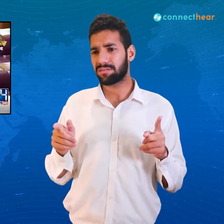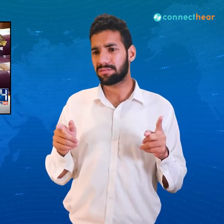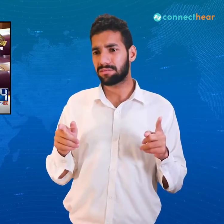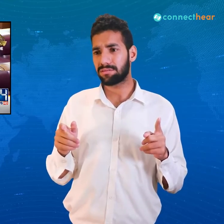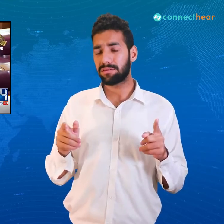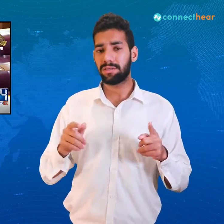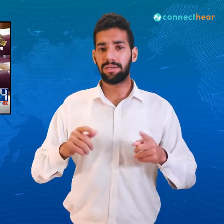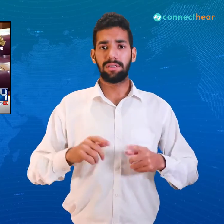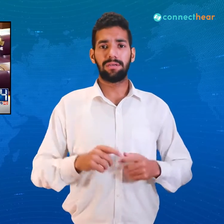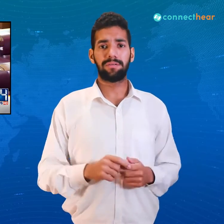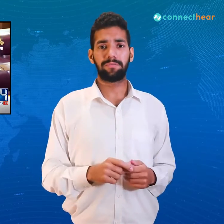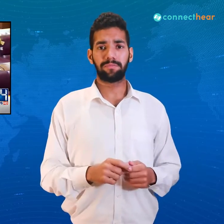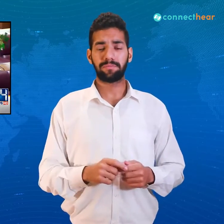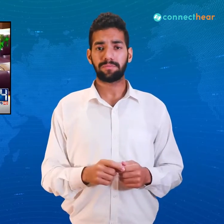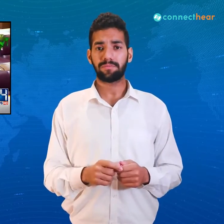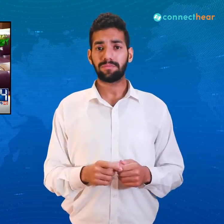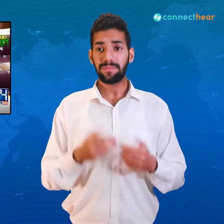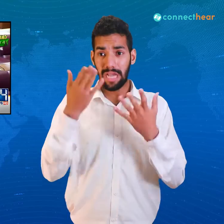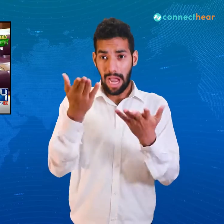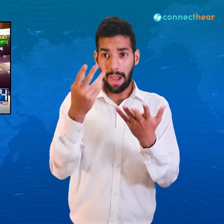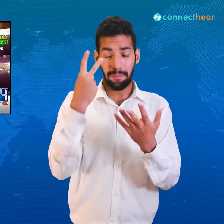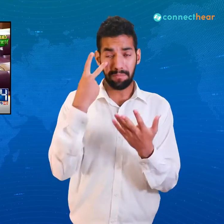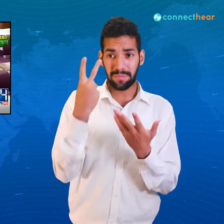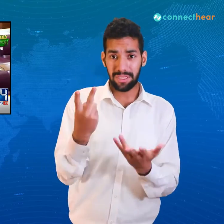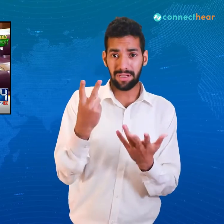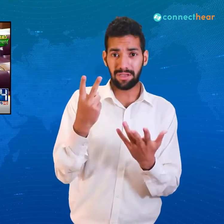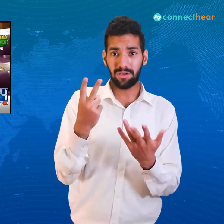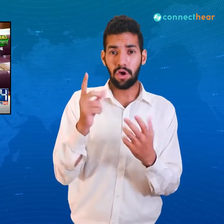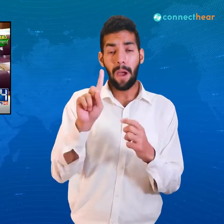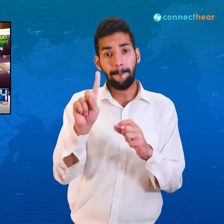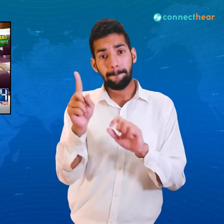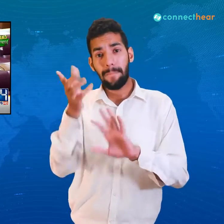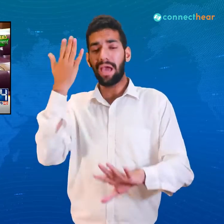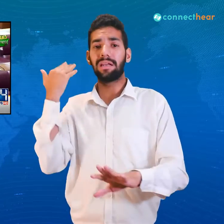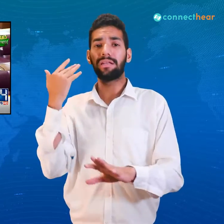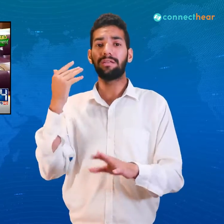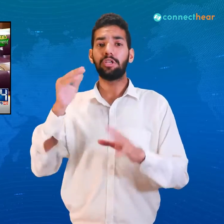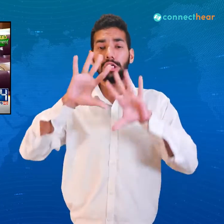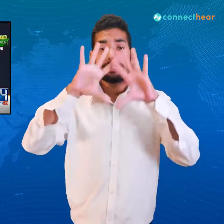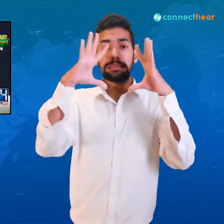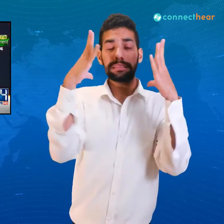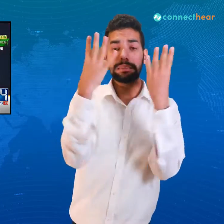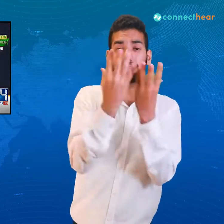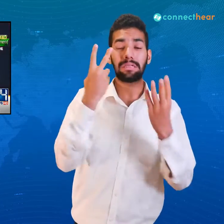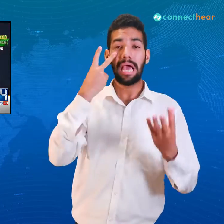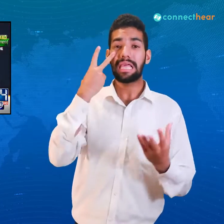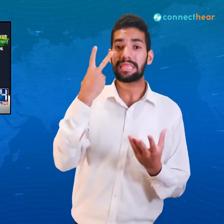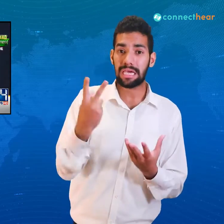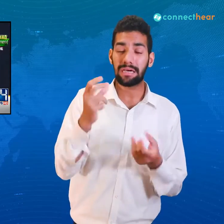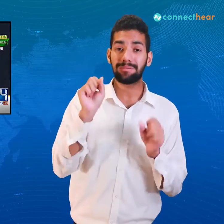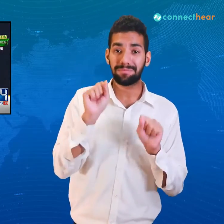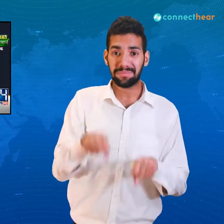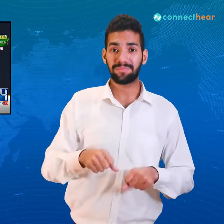لیکن جناب چیرمن صاحب ایک وہ بھی وقت تھا دنیا نے دیکھا